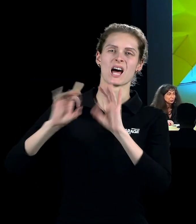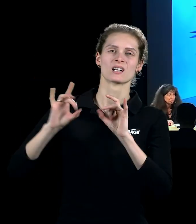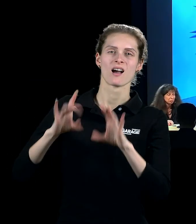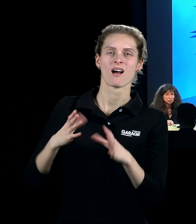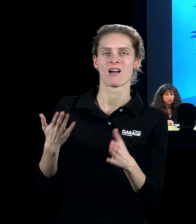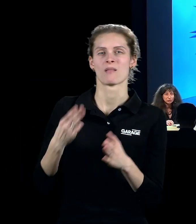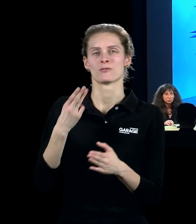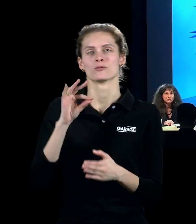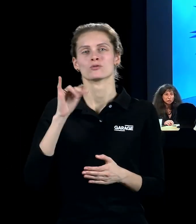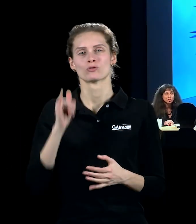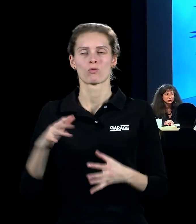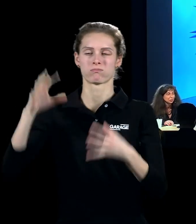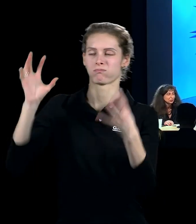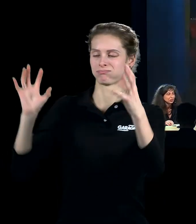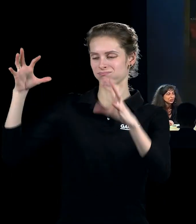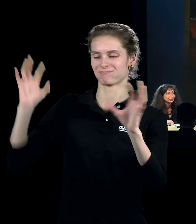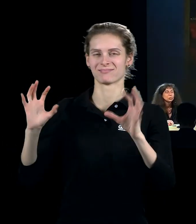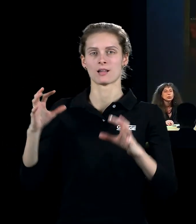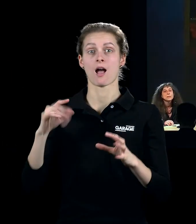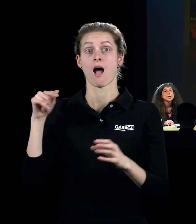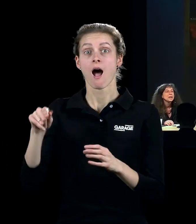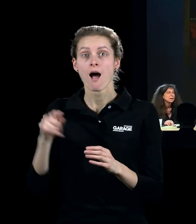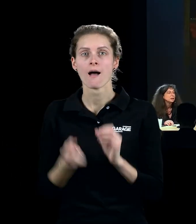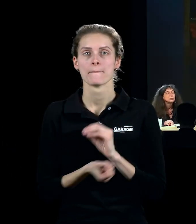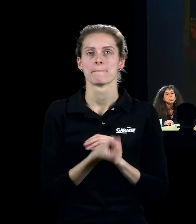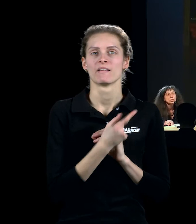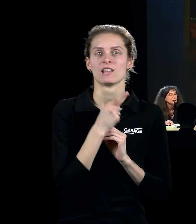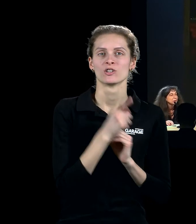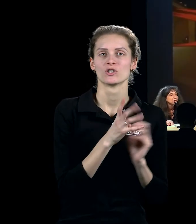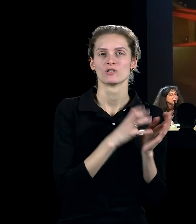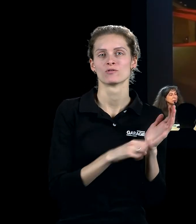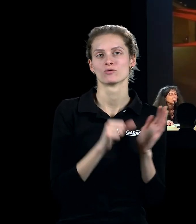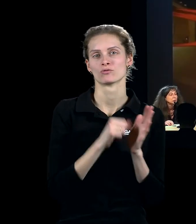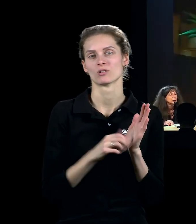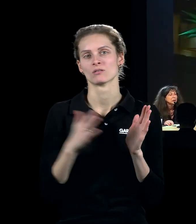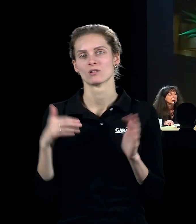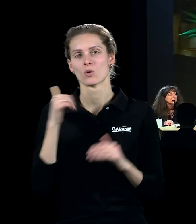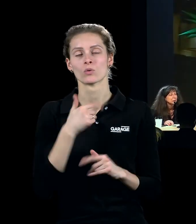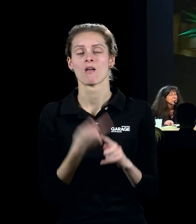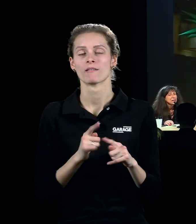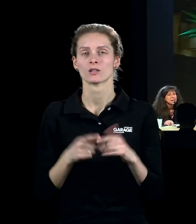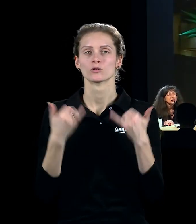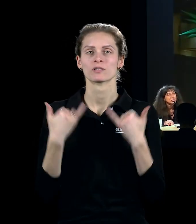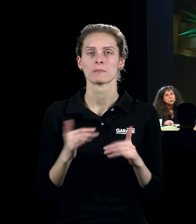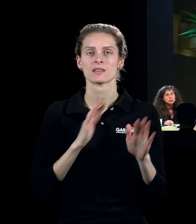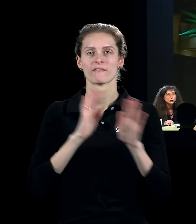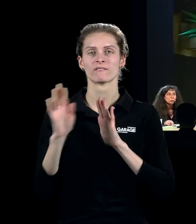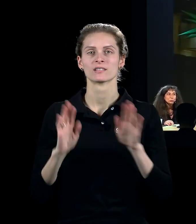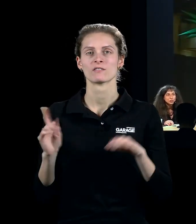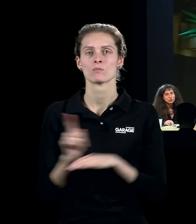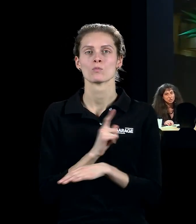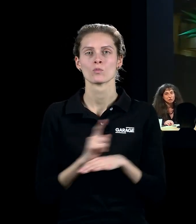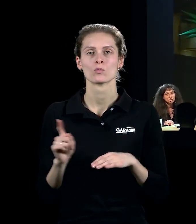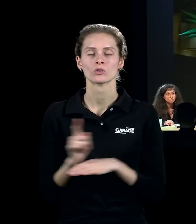появились в 60-е годы. Это современная выставка в музее современного